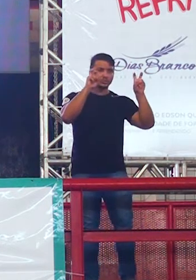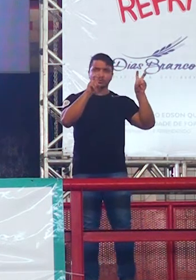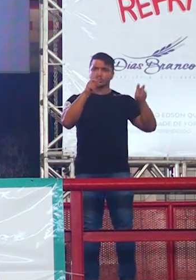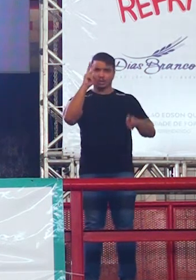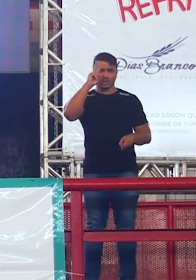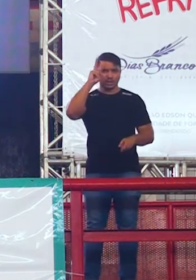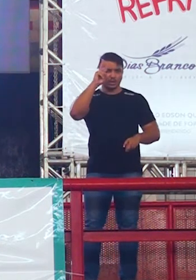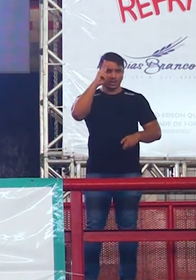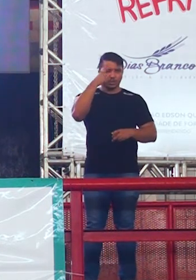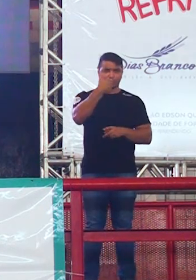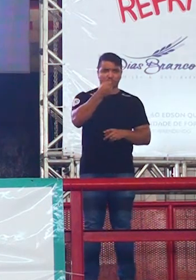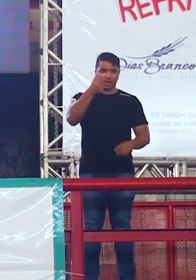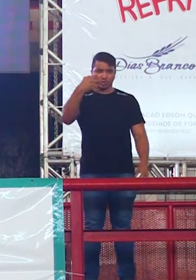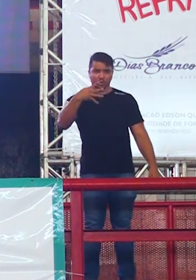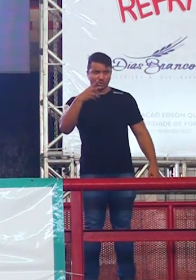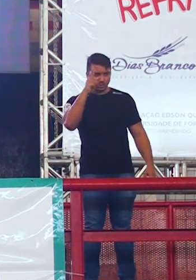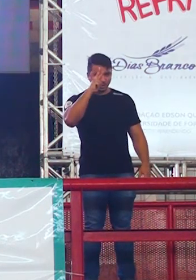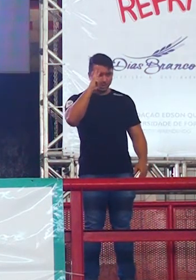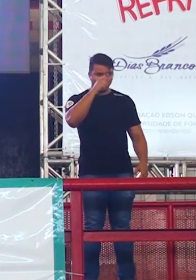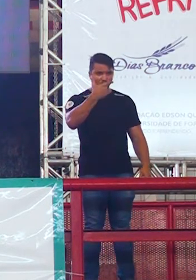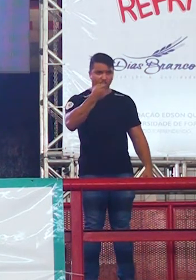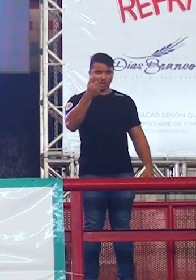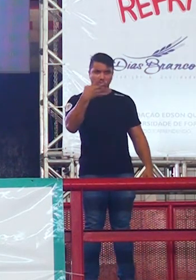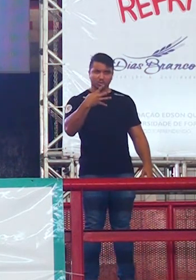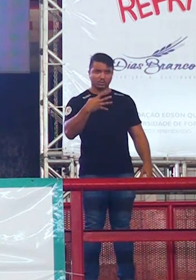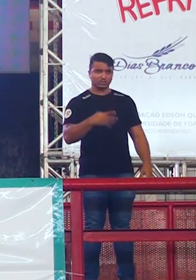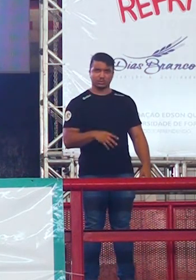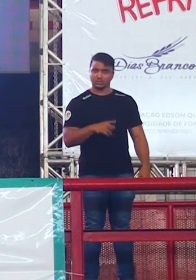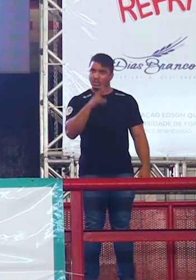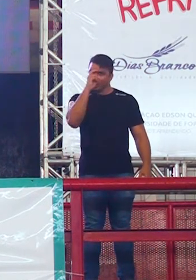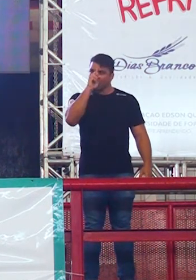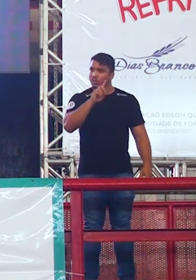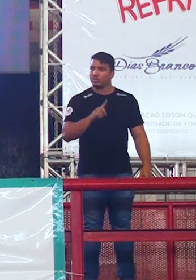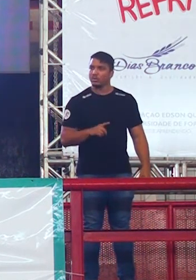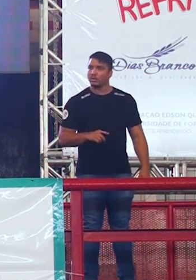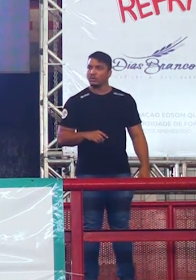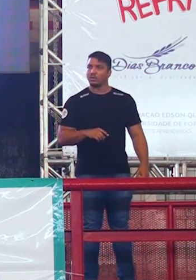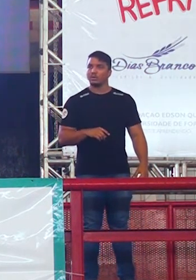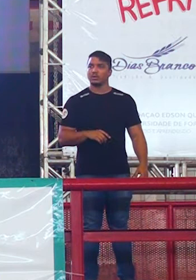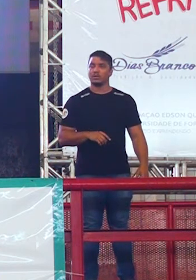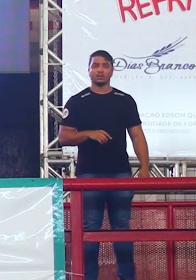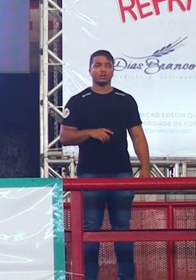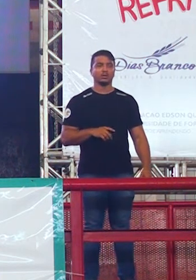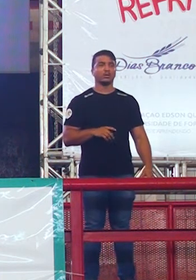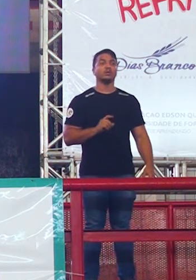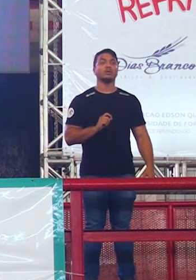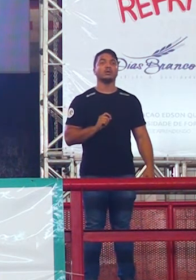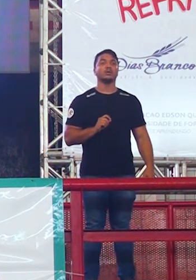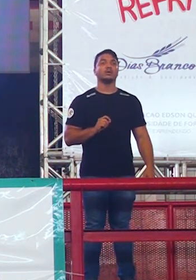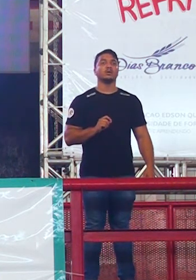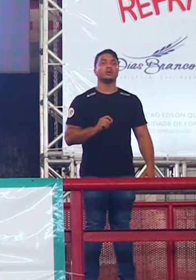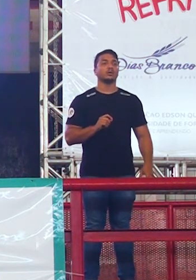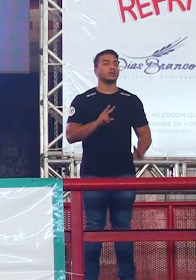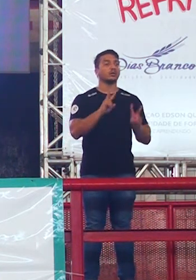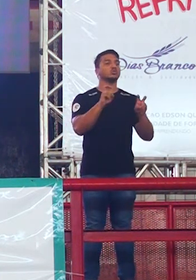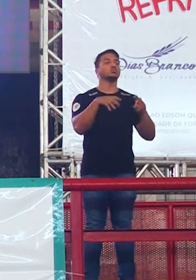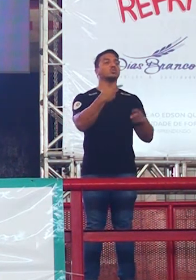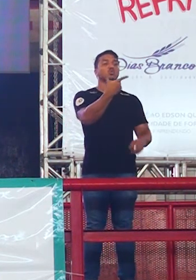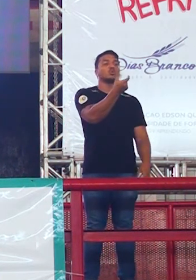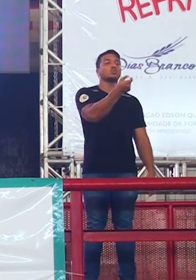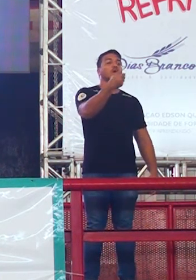assunto de 2014? Não estou ouvindo. O foi?